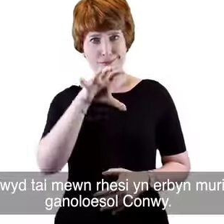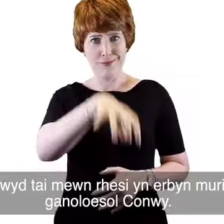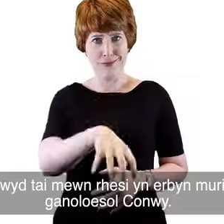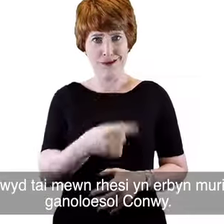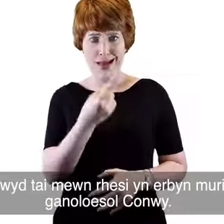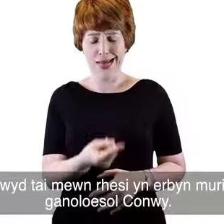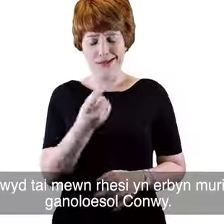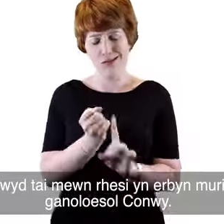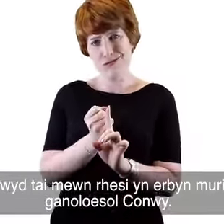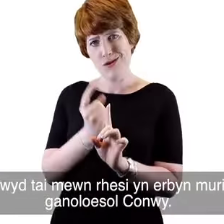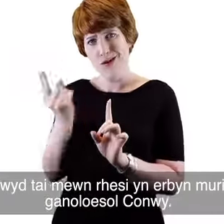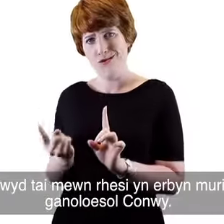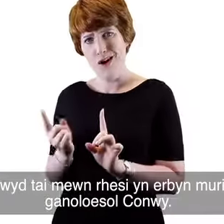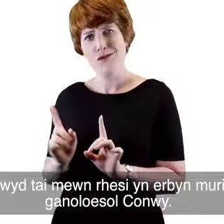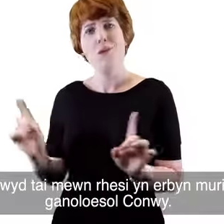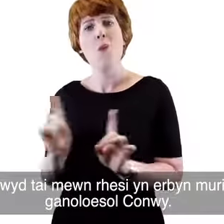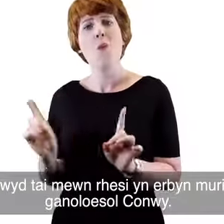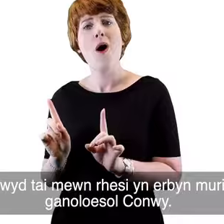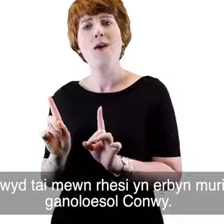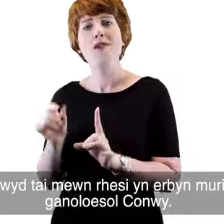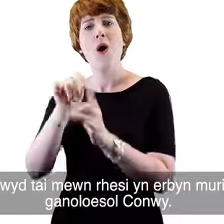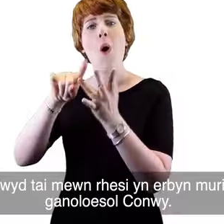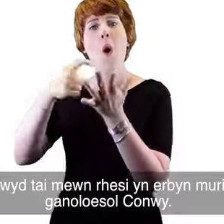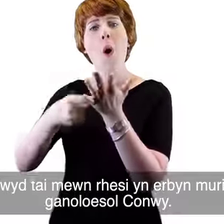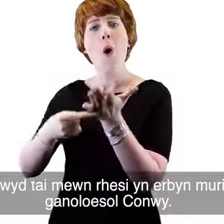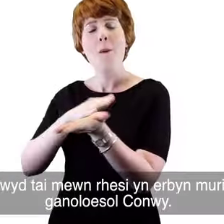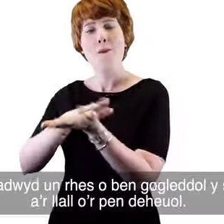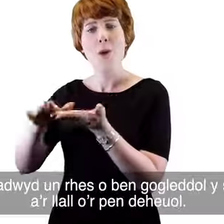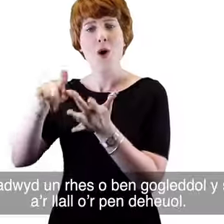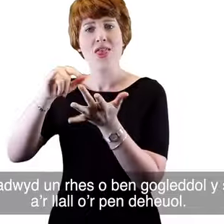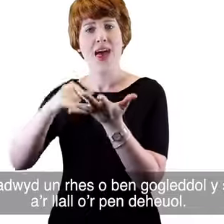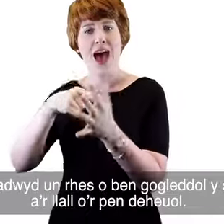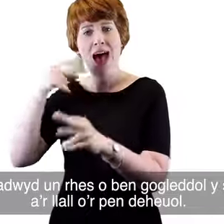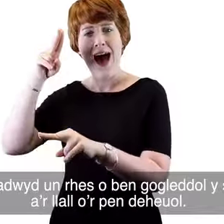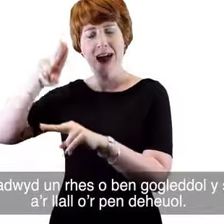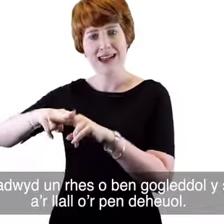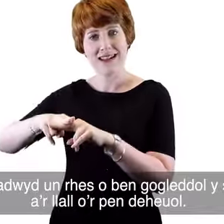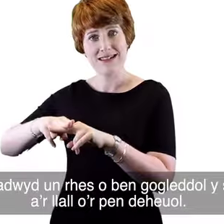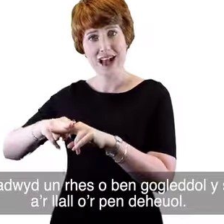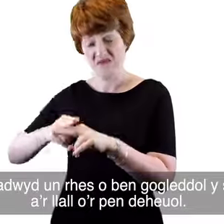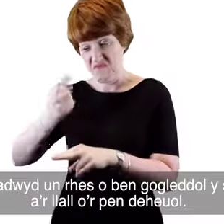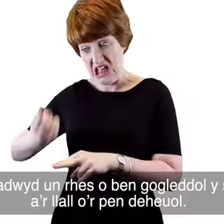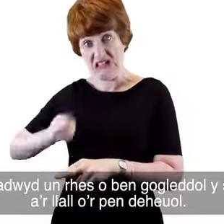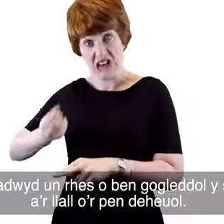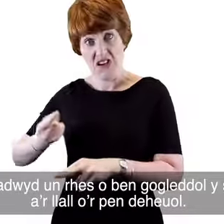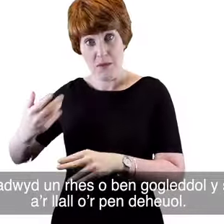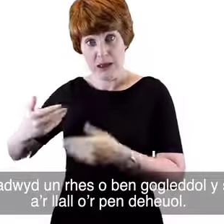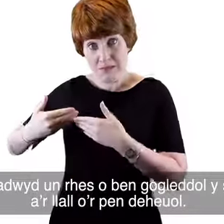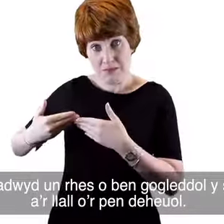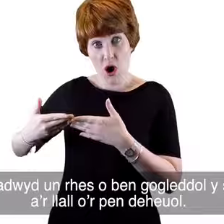hesi yn erbyn miriau tref gan oloesol Conway. Adeiladwyd yn un rhes o ben gogleddol ystryd i'r llall o